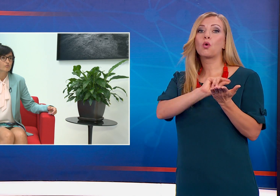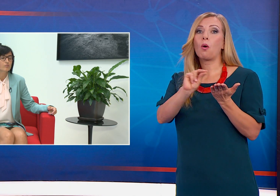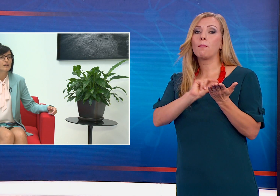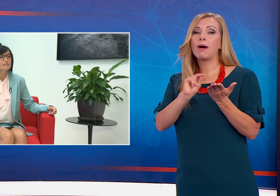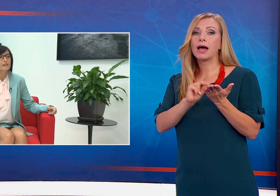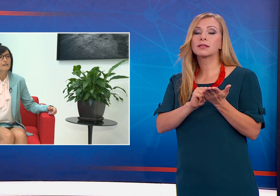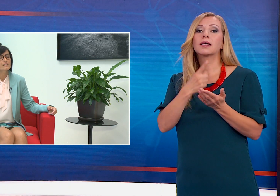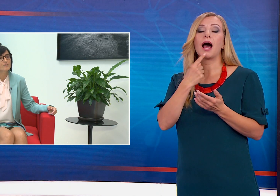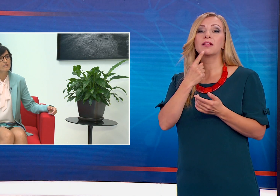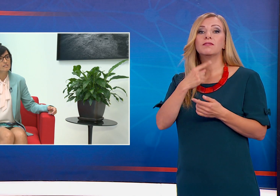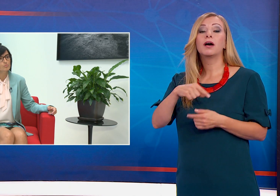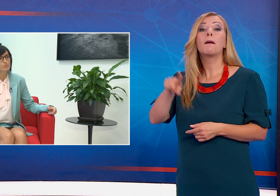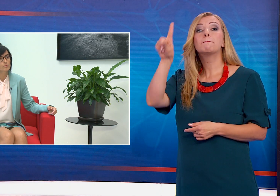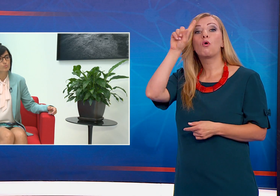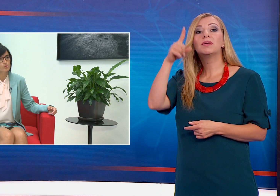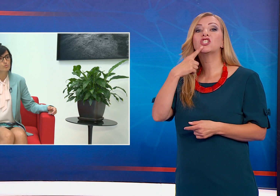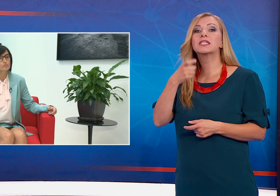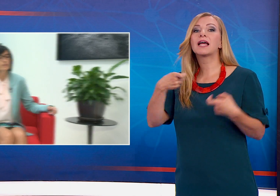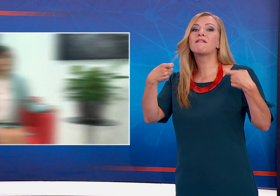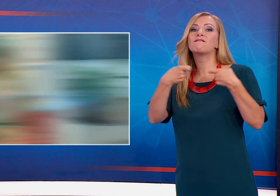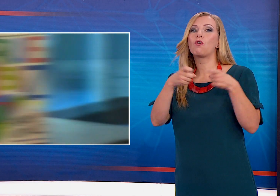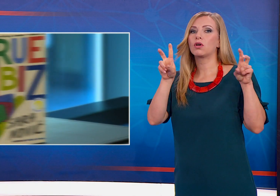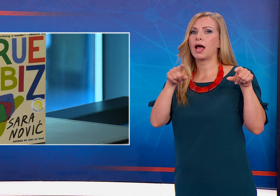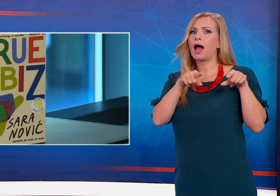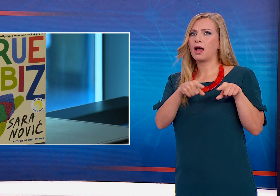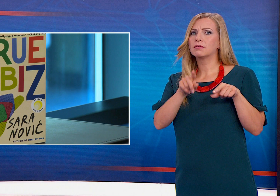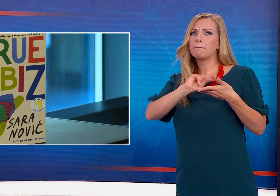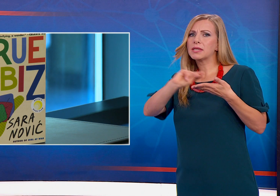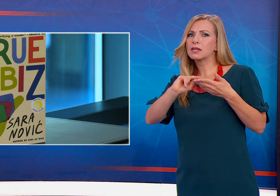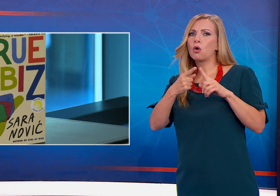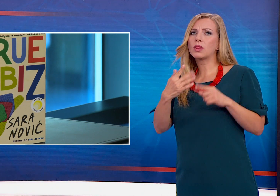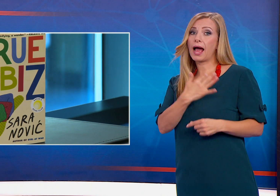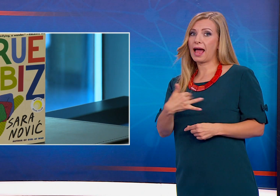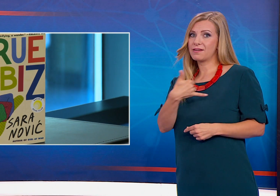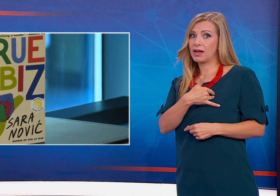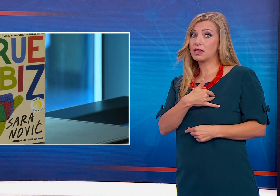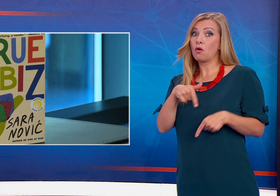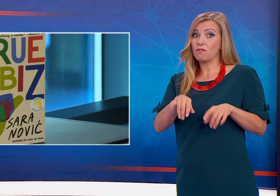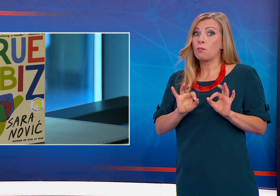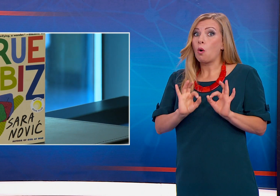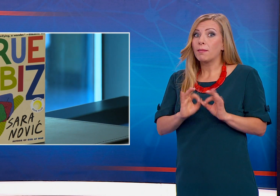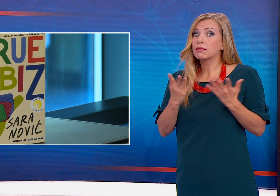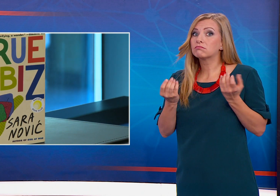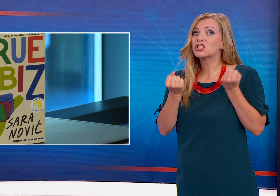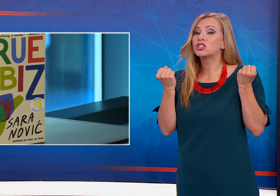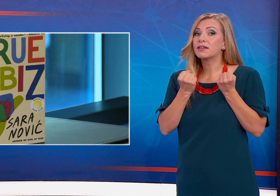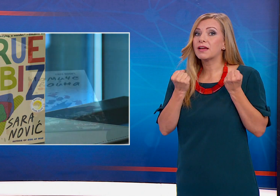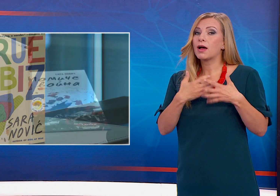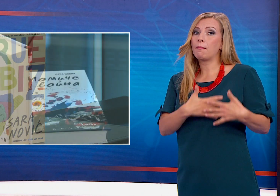война. Тя е с харватски происход, а в момента работи в Штатите като преподавател по творческо писане и тя